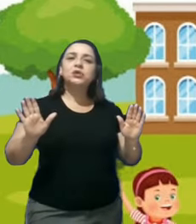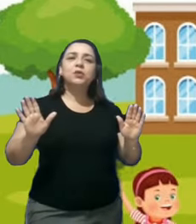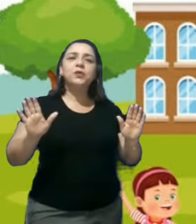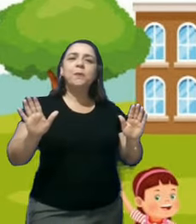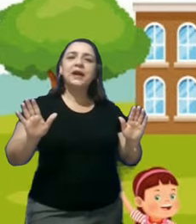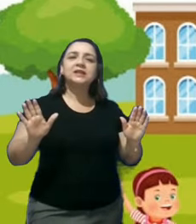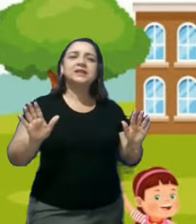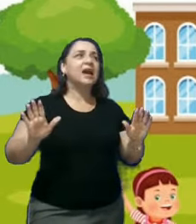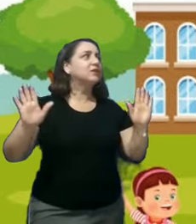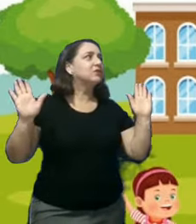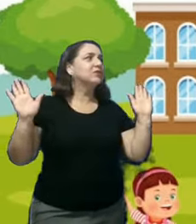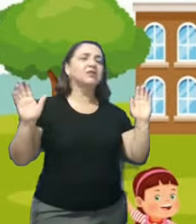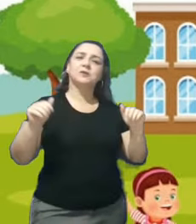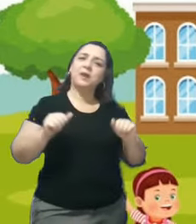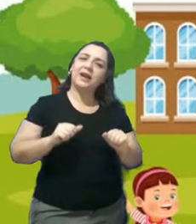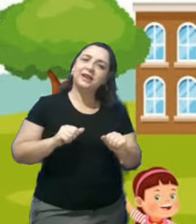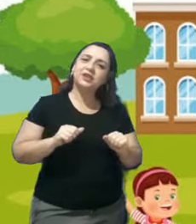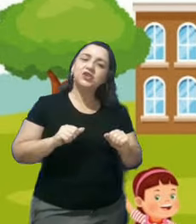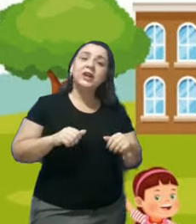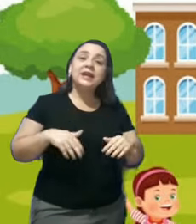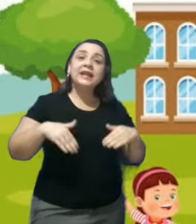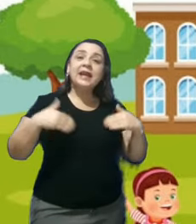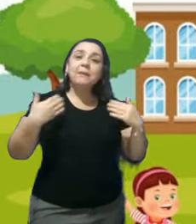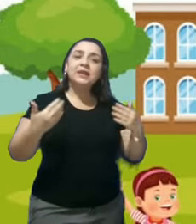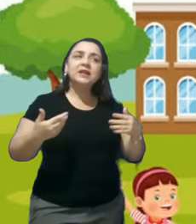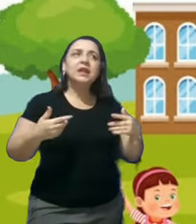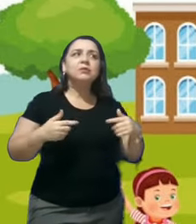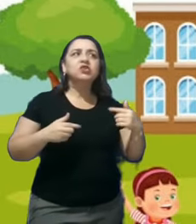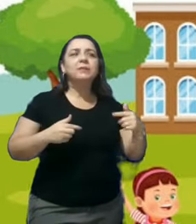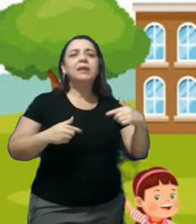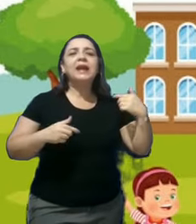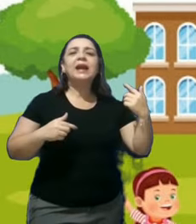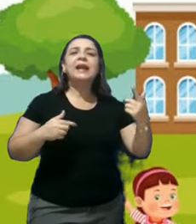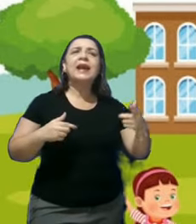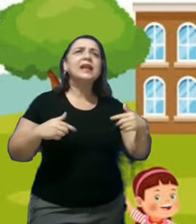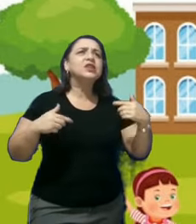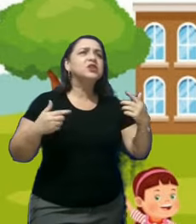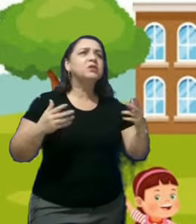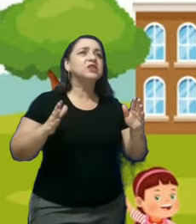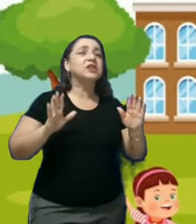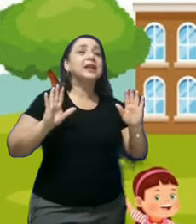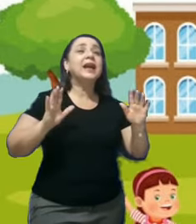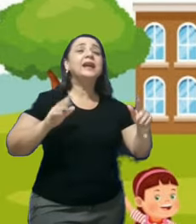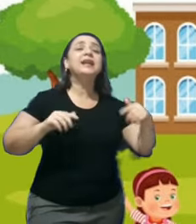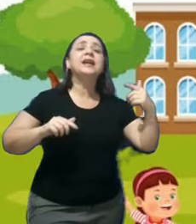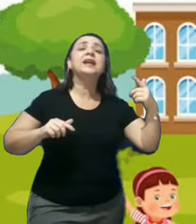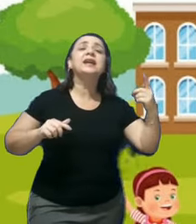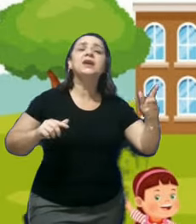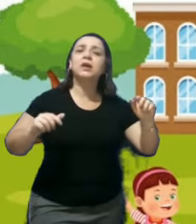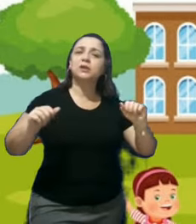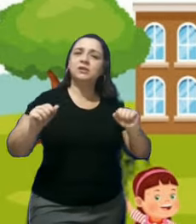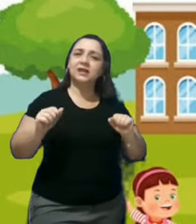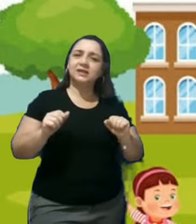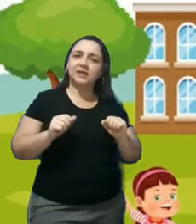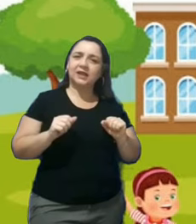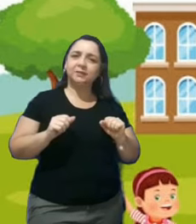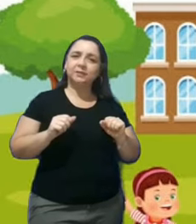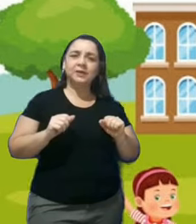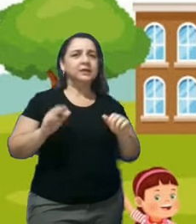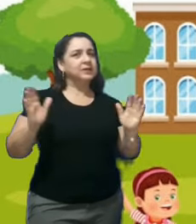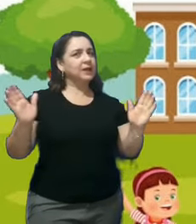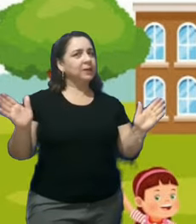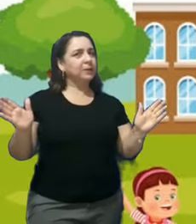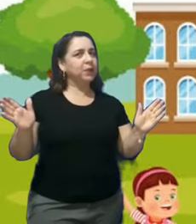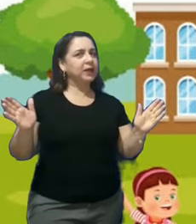aprendemos sobre o passado do nosso país e aprendemos também aquelas coisas que ainda irão acontecer.